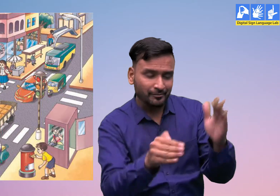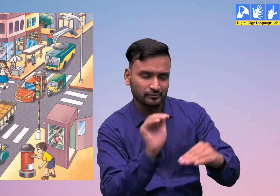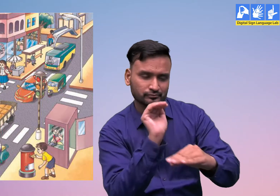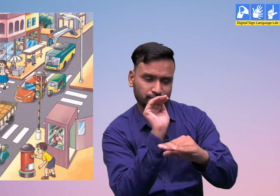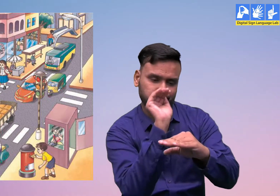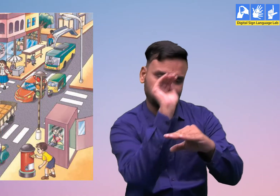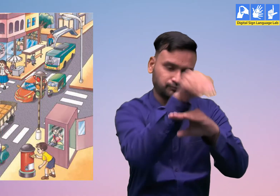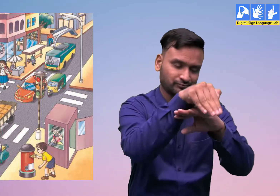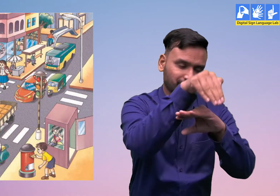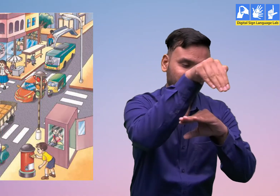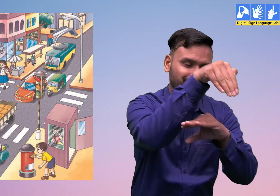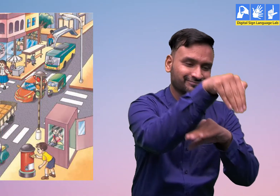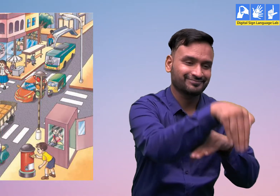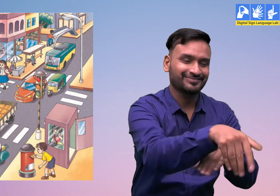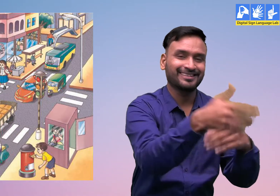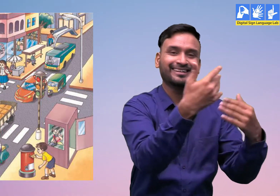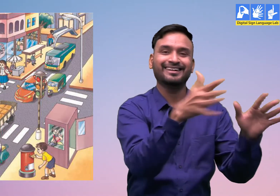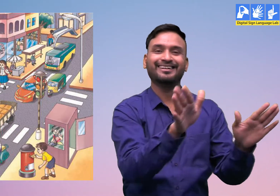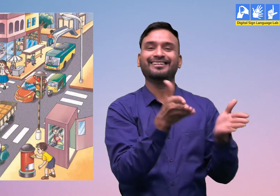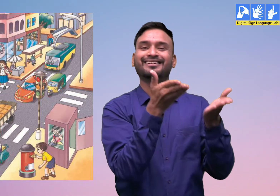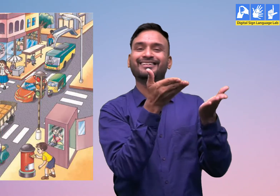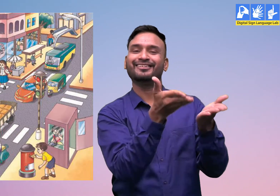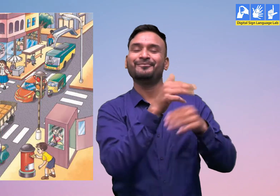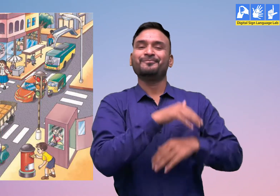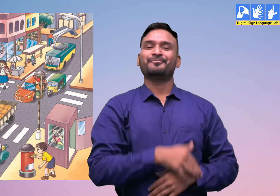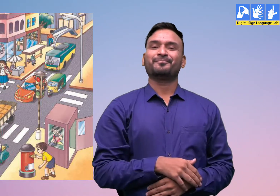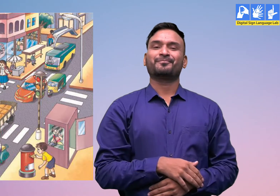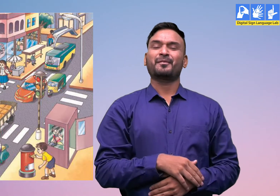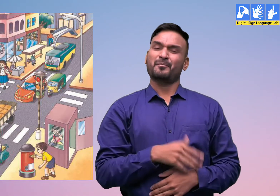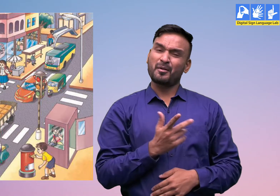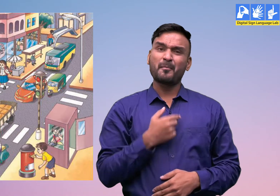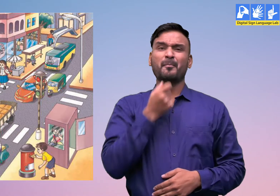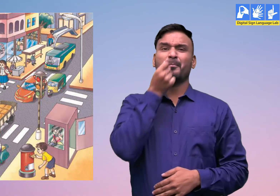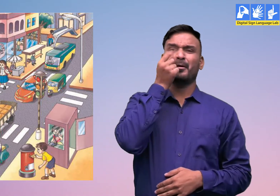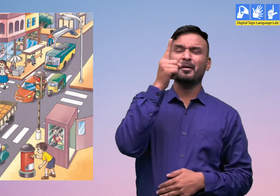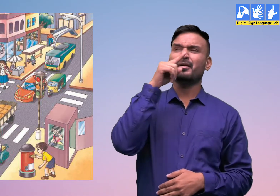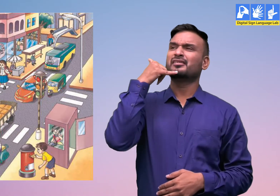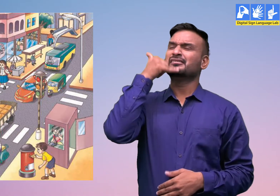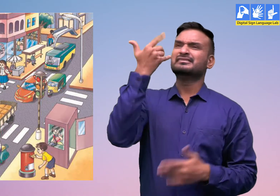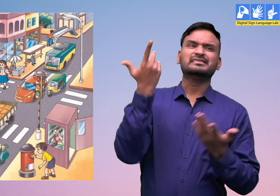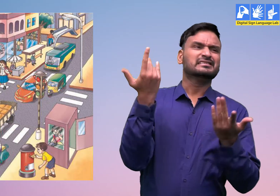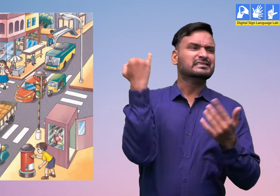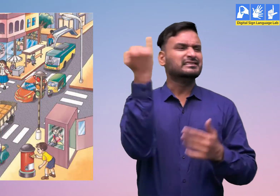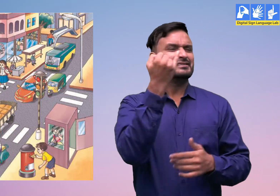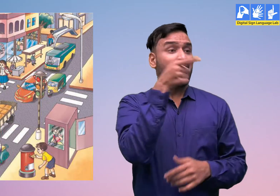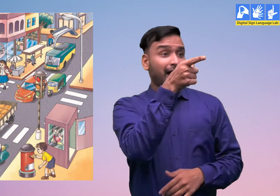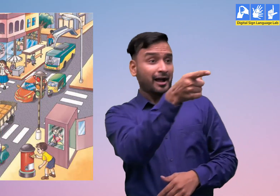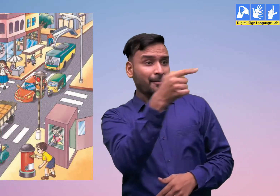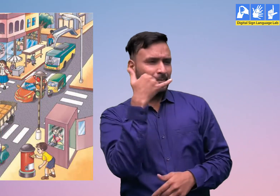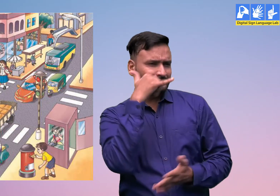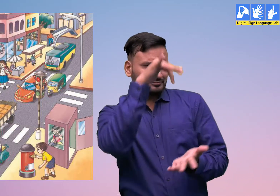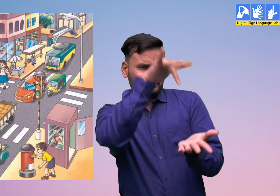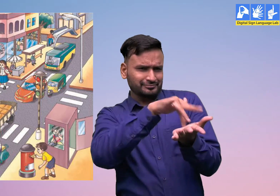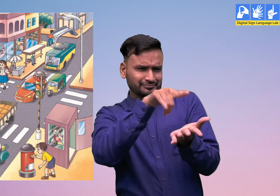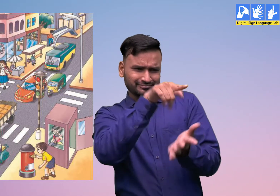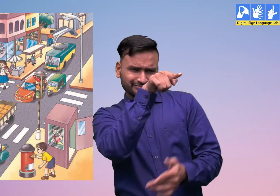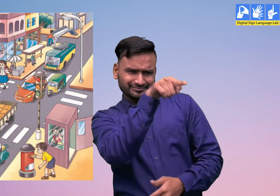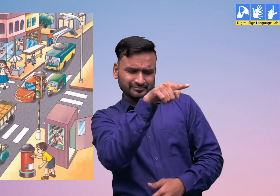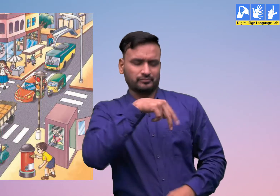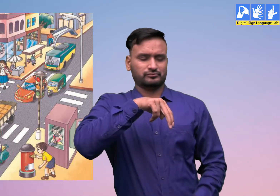चिट्टी लिखी और डाक काने में जाके डाल दी अपने पेरेंट्स को फोन कहां से करूँ वो रहा